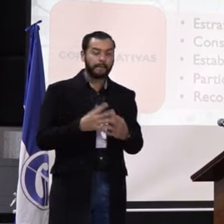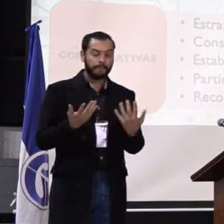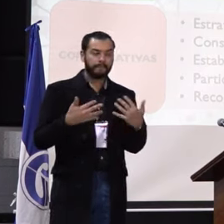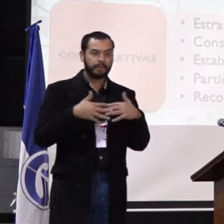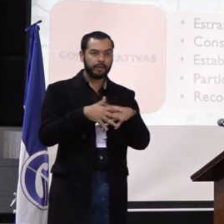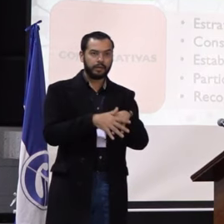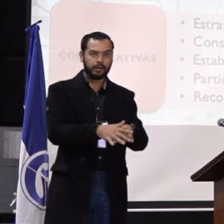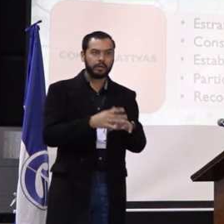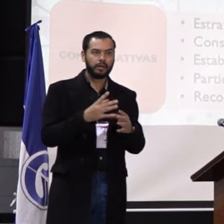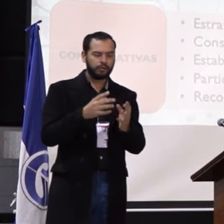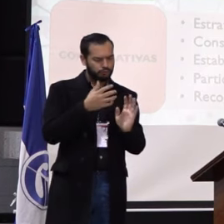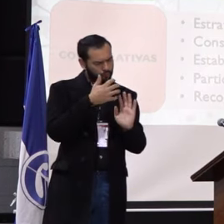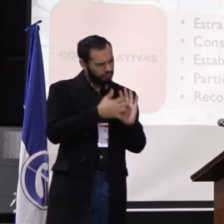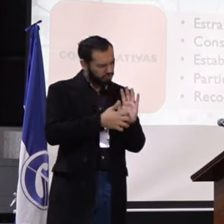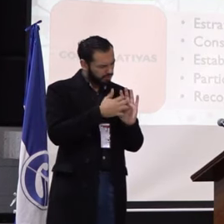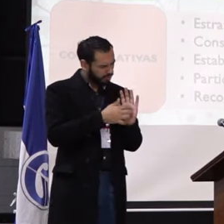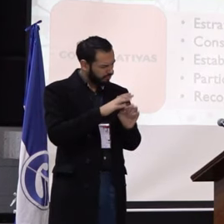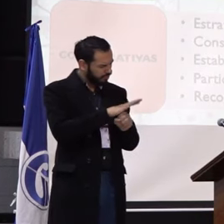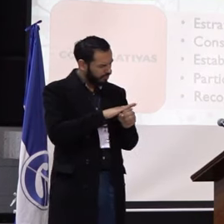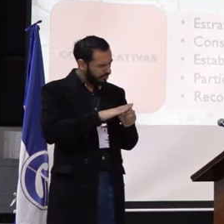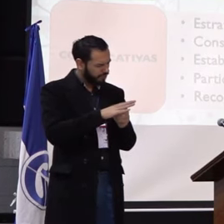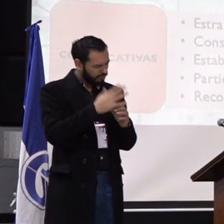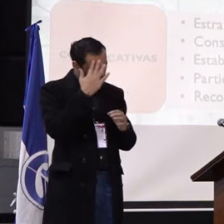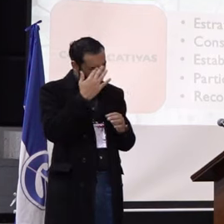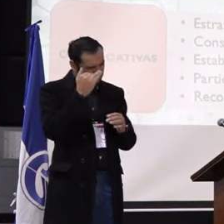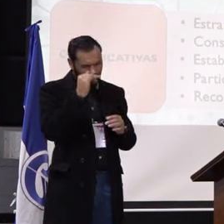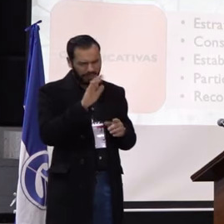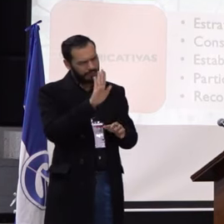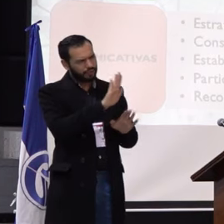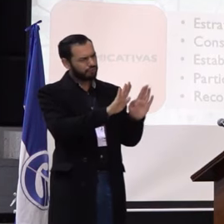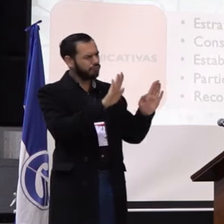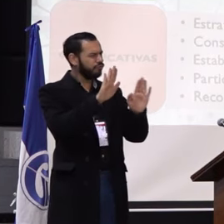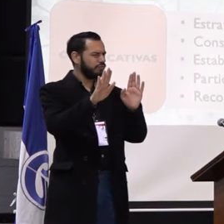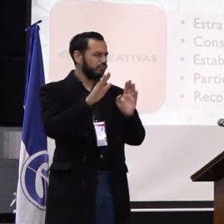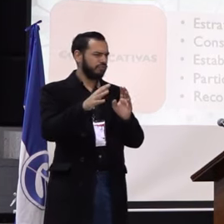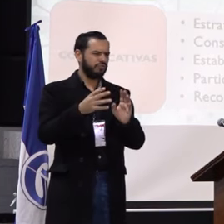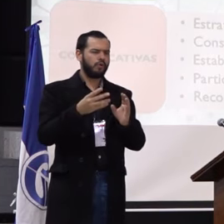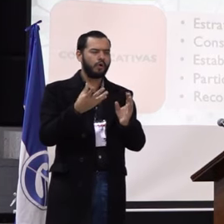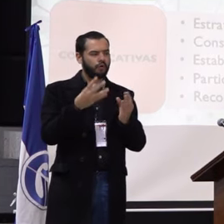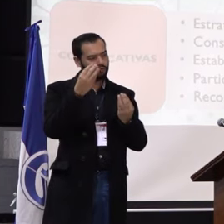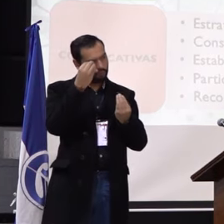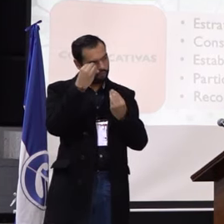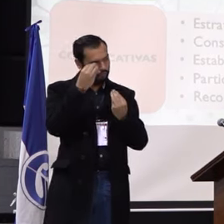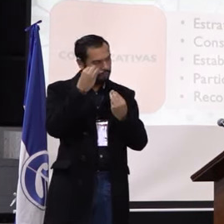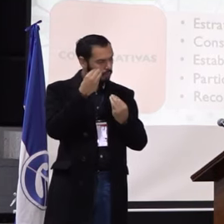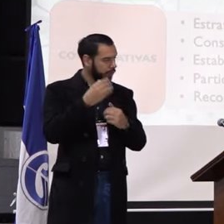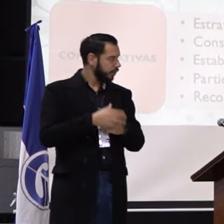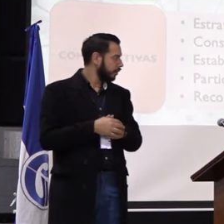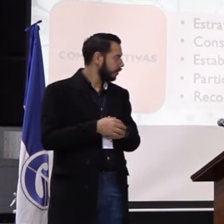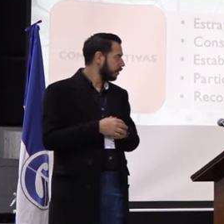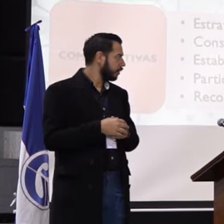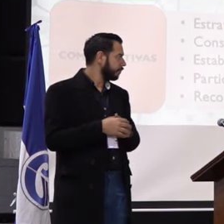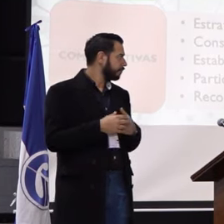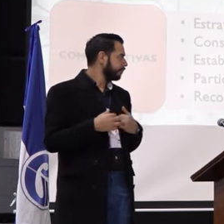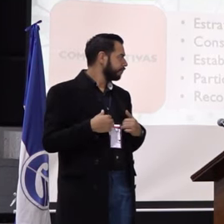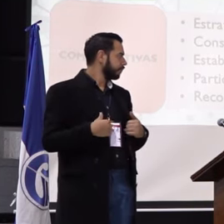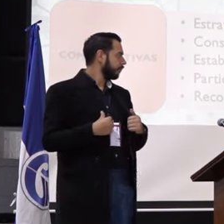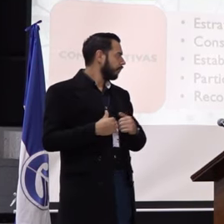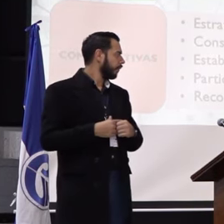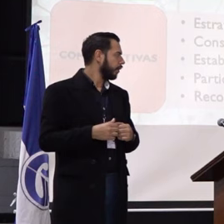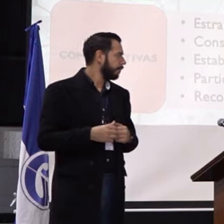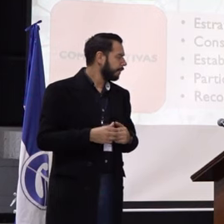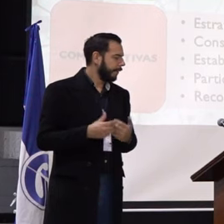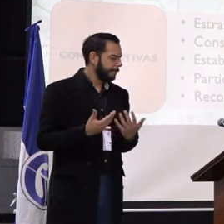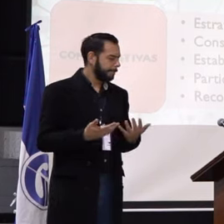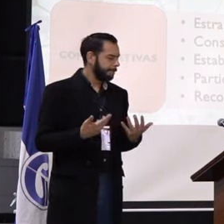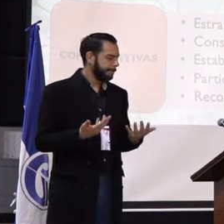red, pues generar un diagnóstico de la situación académica y de formación… perdón, académica y de…